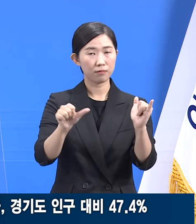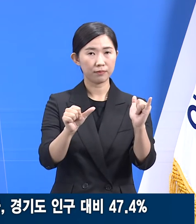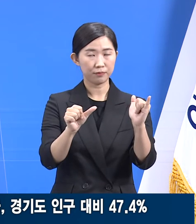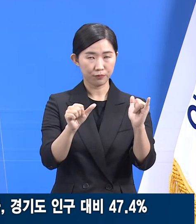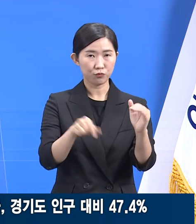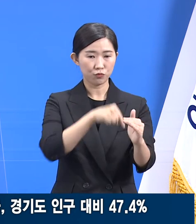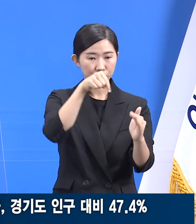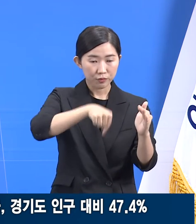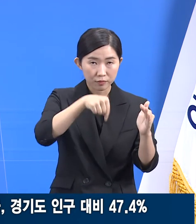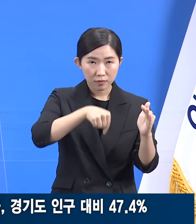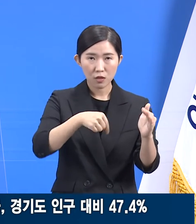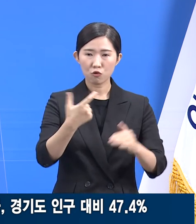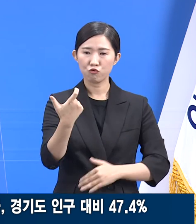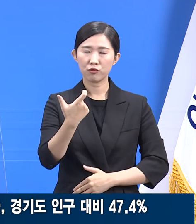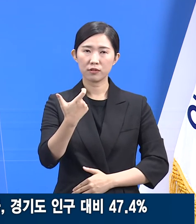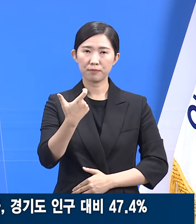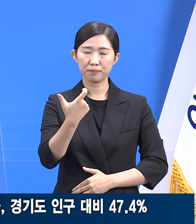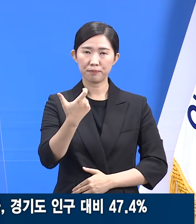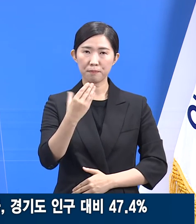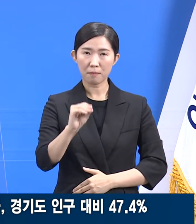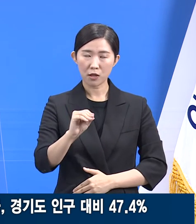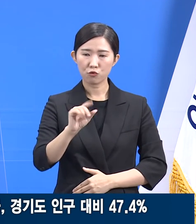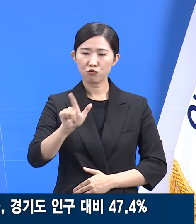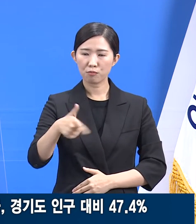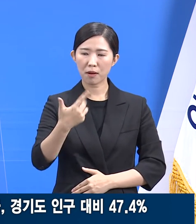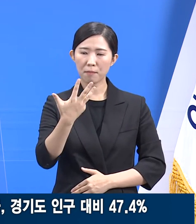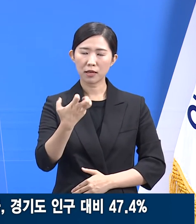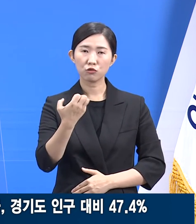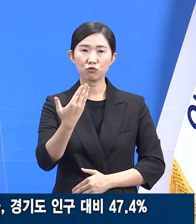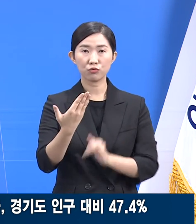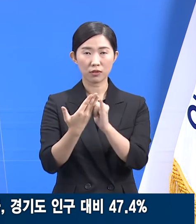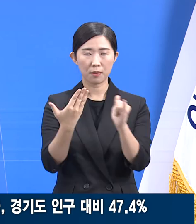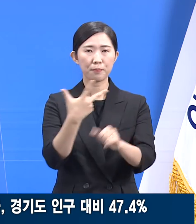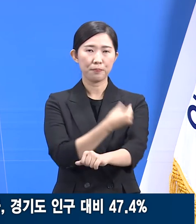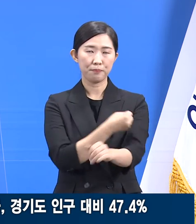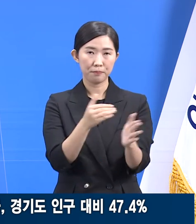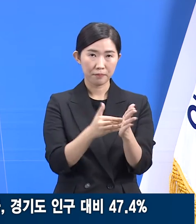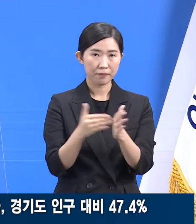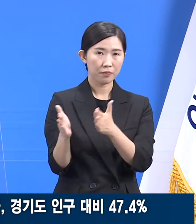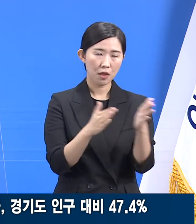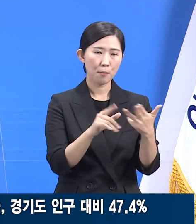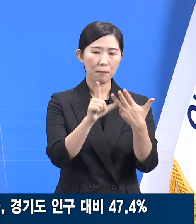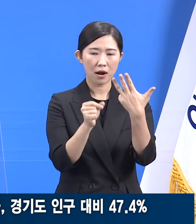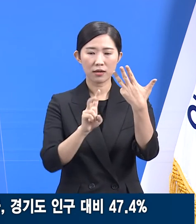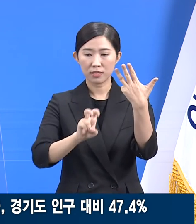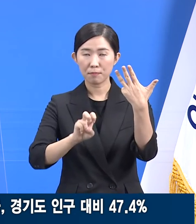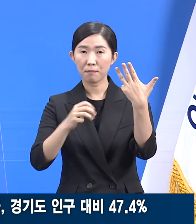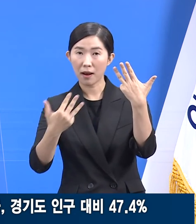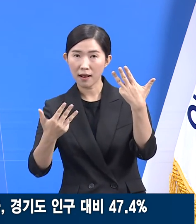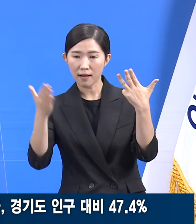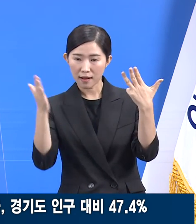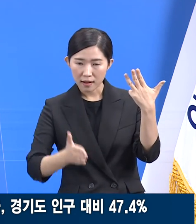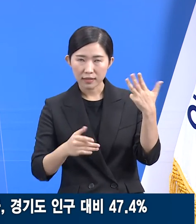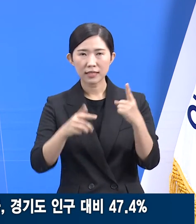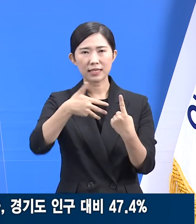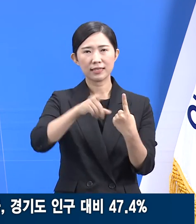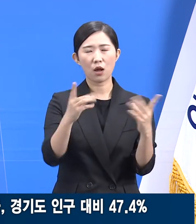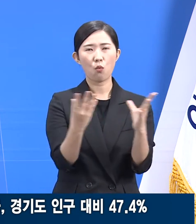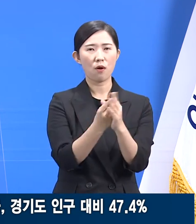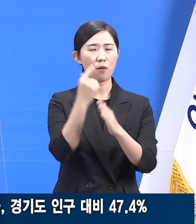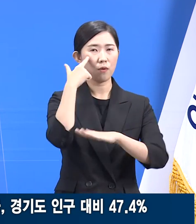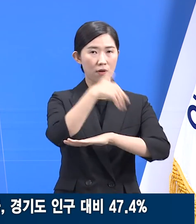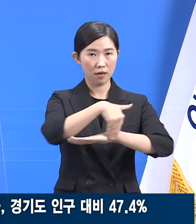60만 689명이 접종하였으며 8월 28일까지 입자 1차 접종을 완료할 예정입니다.